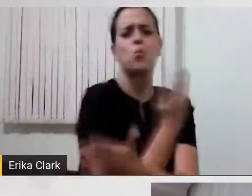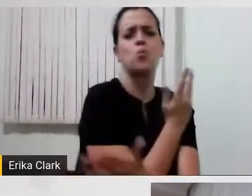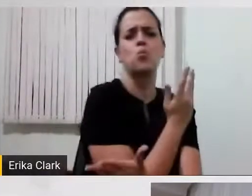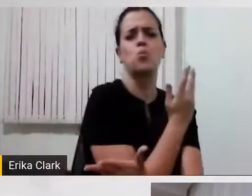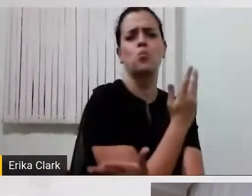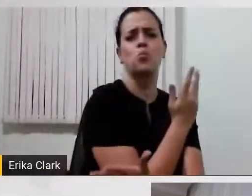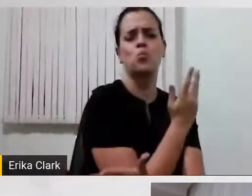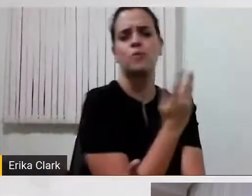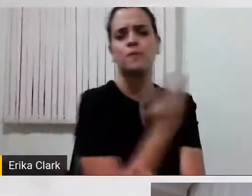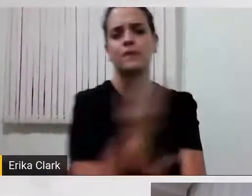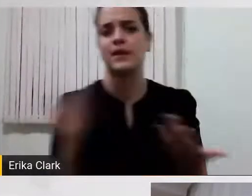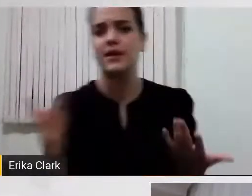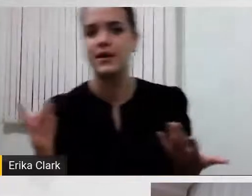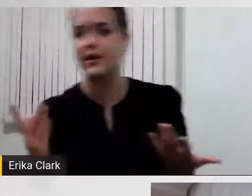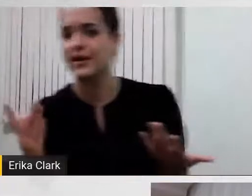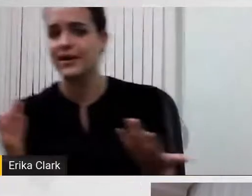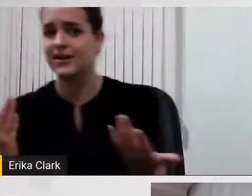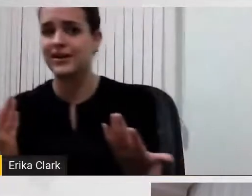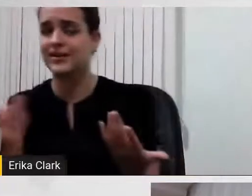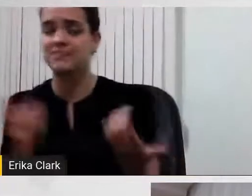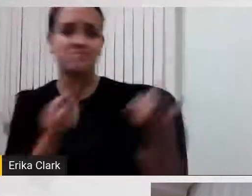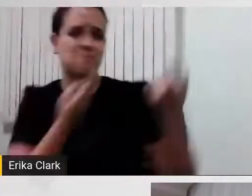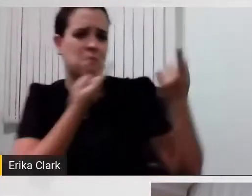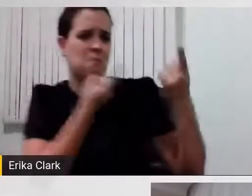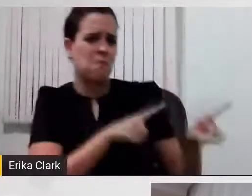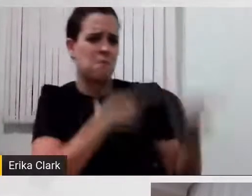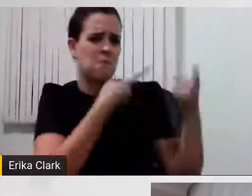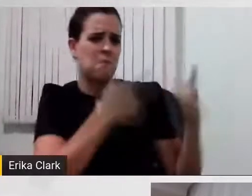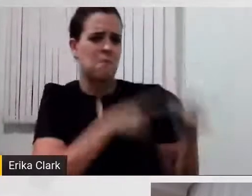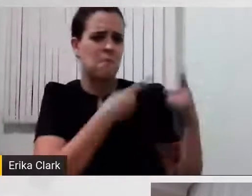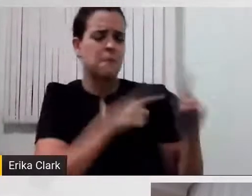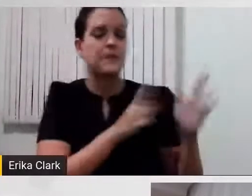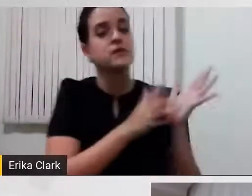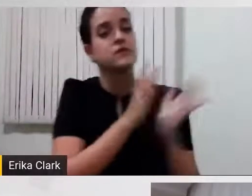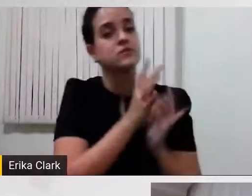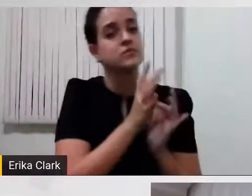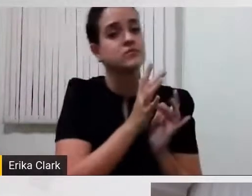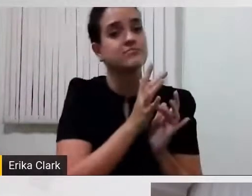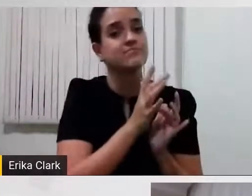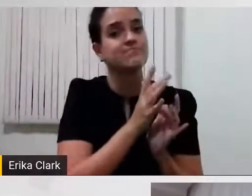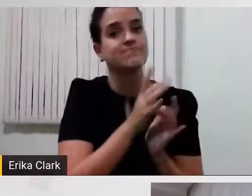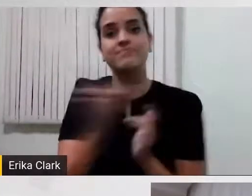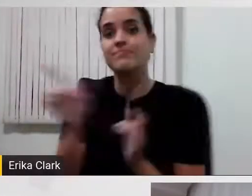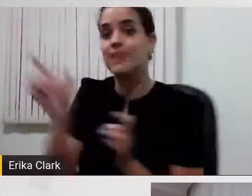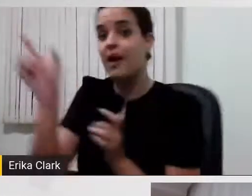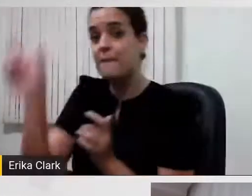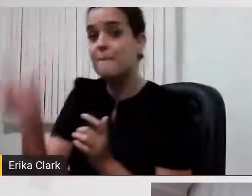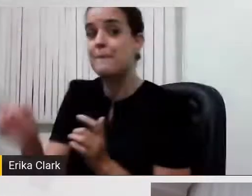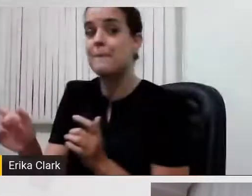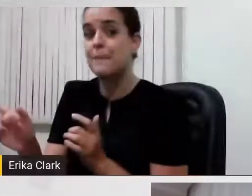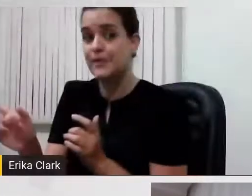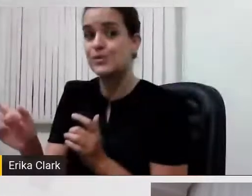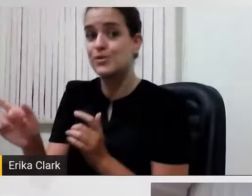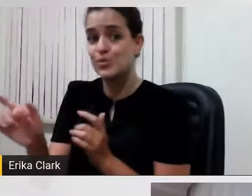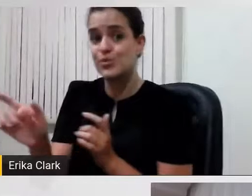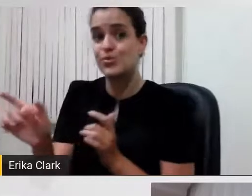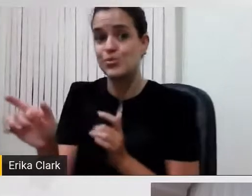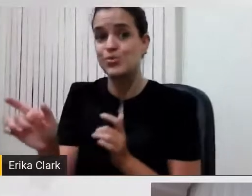marginalizaram a ele e quantas vezes nós estamos marginalizando, não somente a pessoa com uma deficiência, mas a pessoa com uma